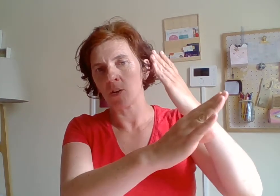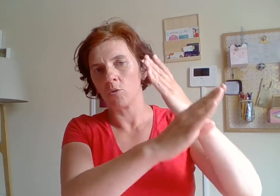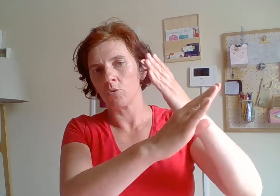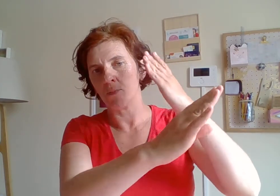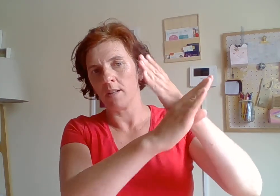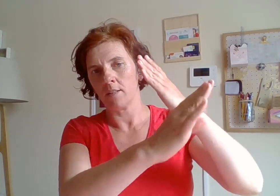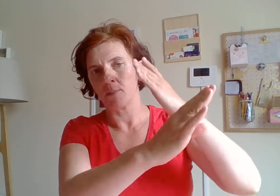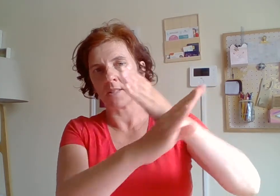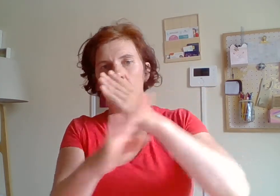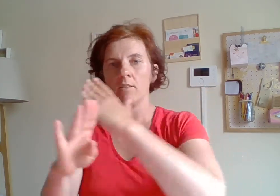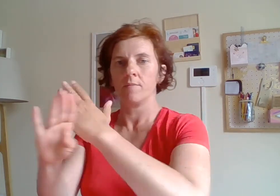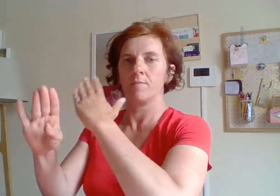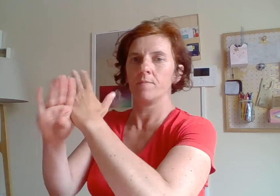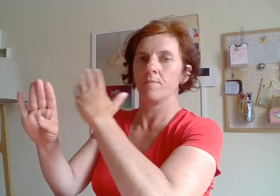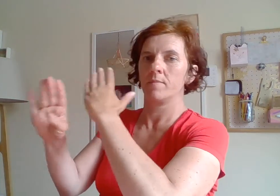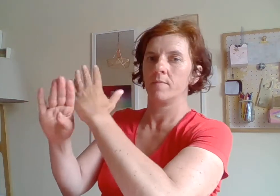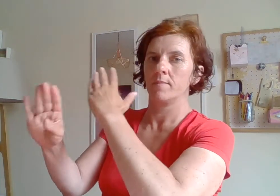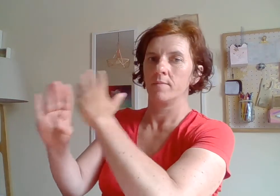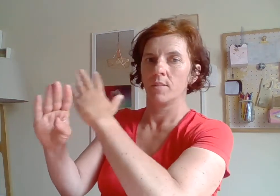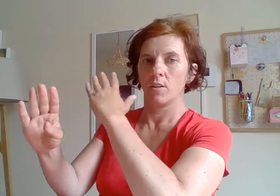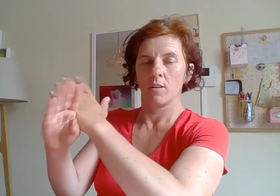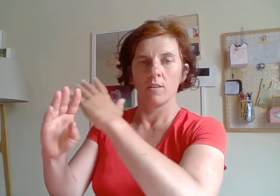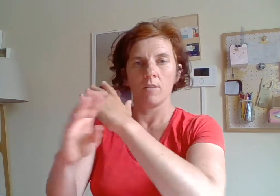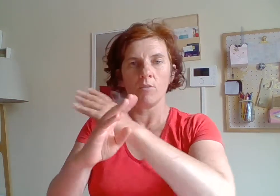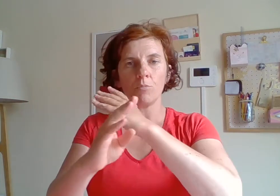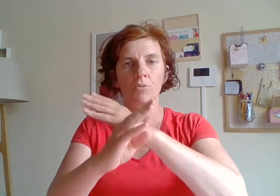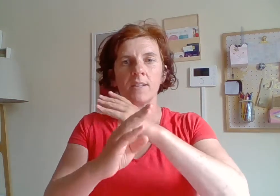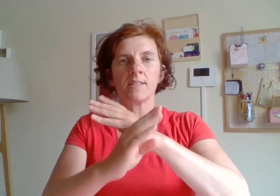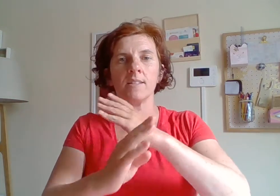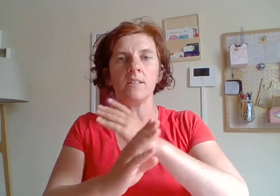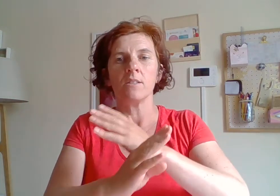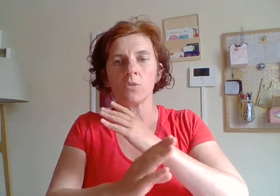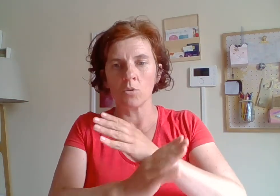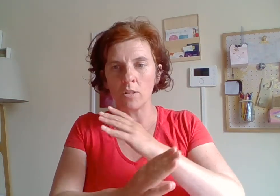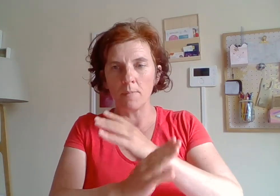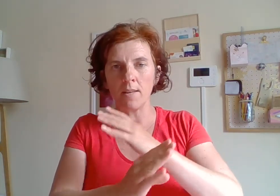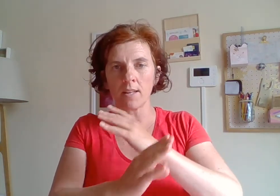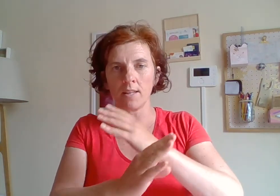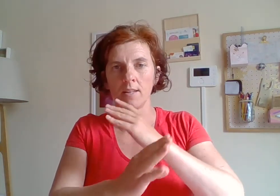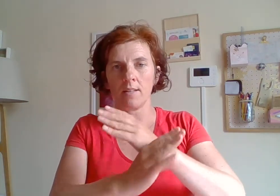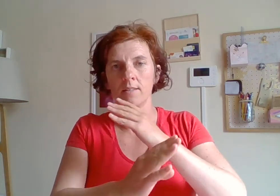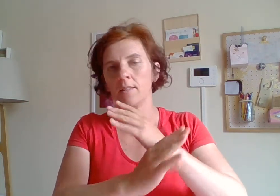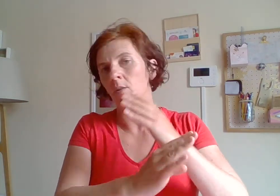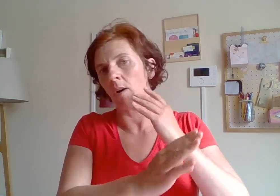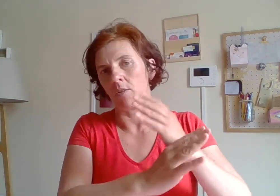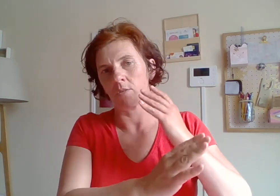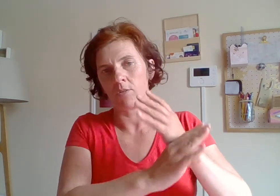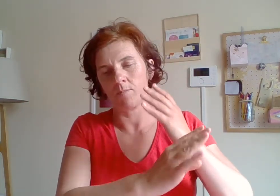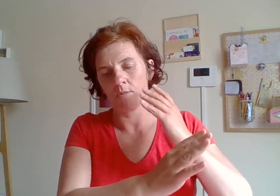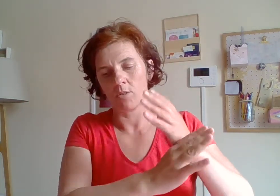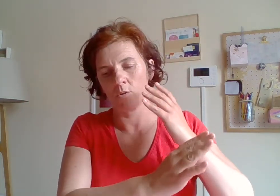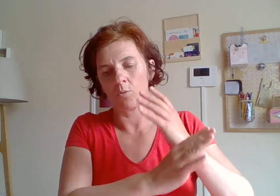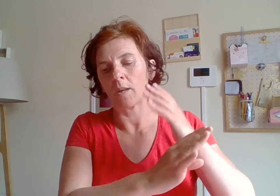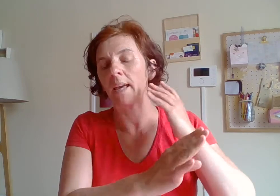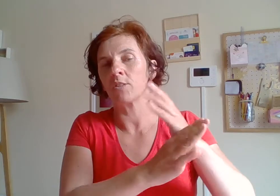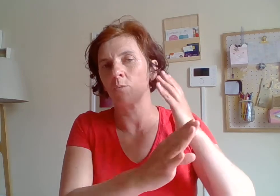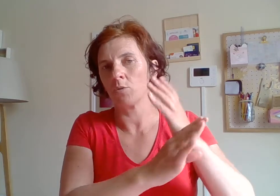l'autre main, comme ça, on peut ainsi se libérer des croyances. Donc exemple de